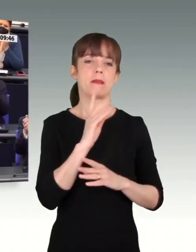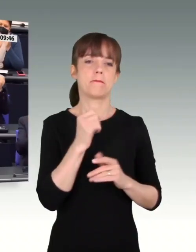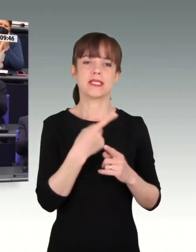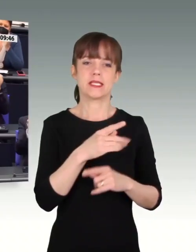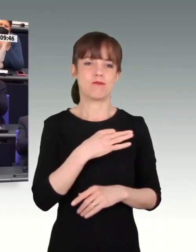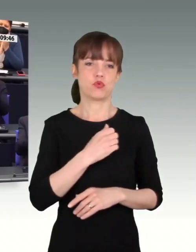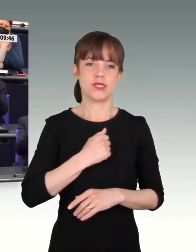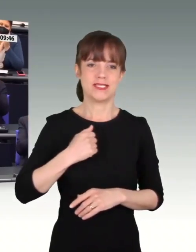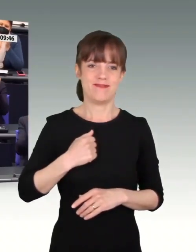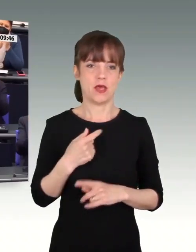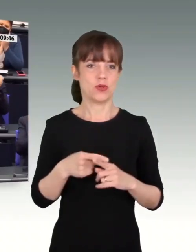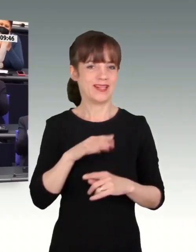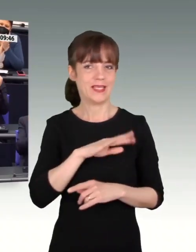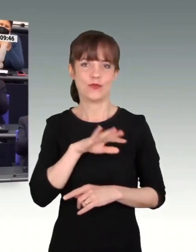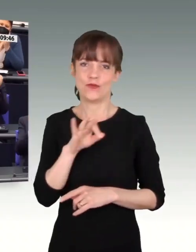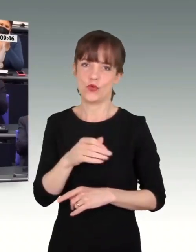Beitrag nicht zu sagen.